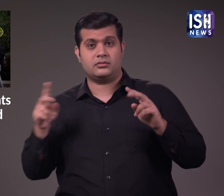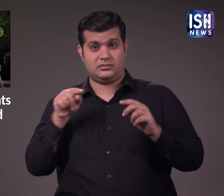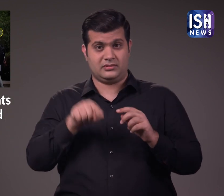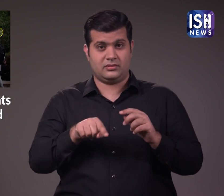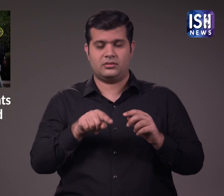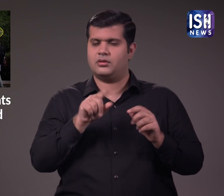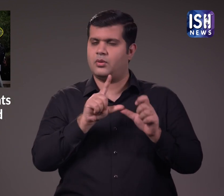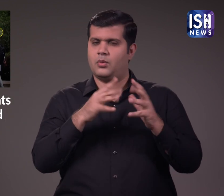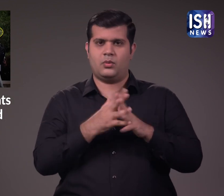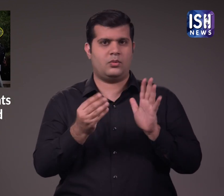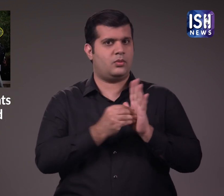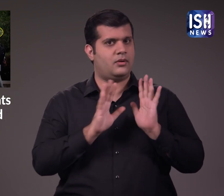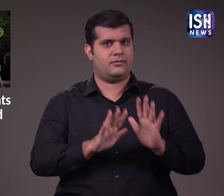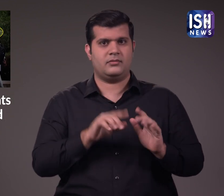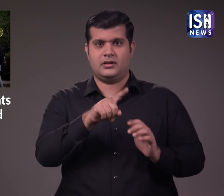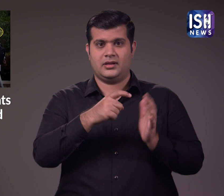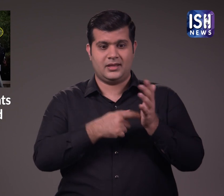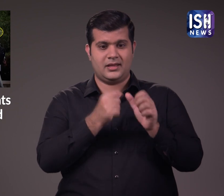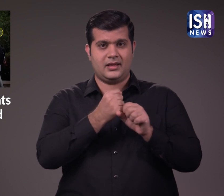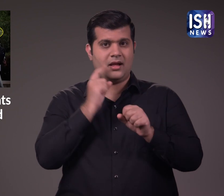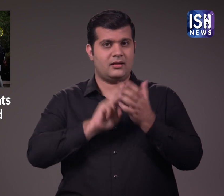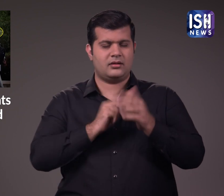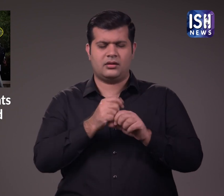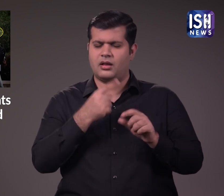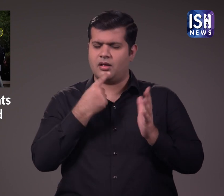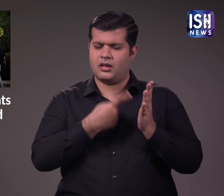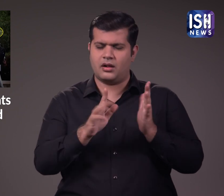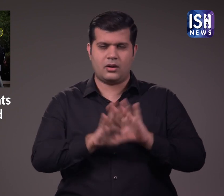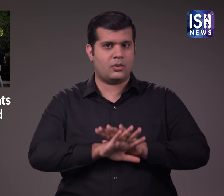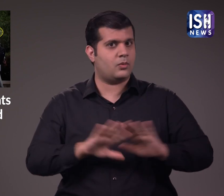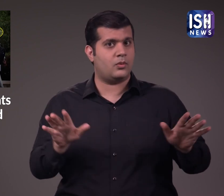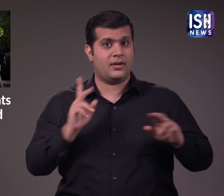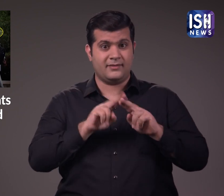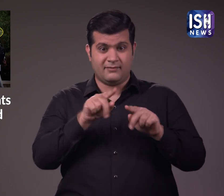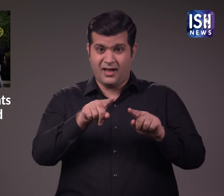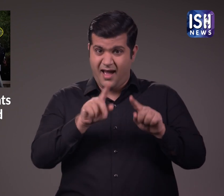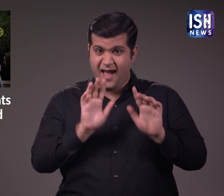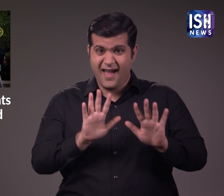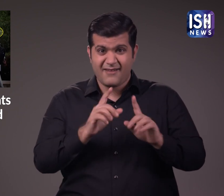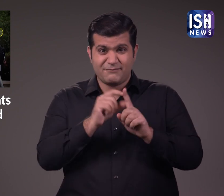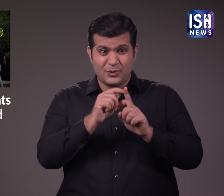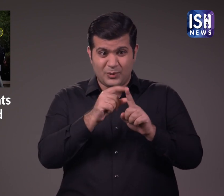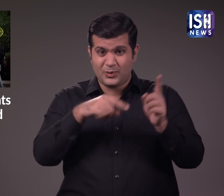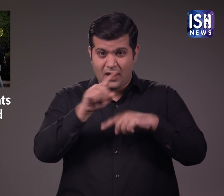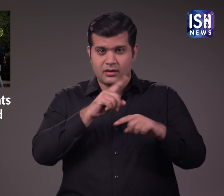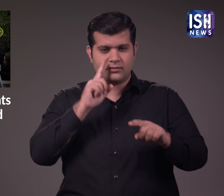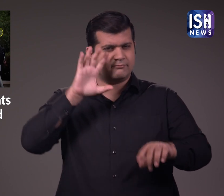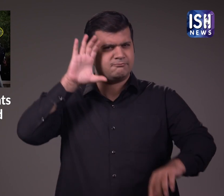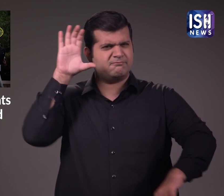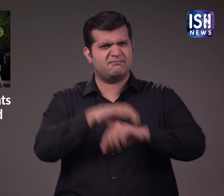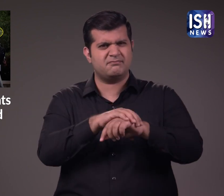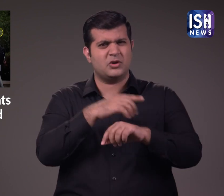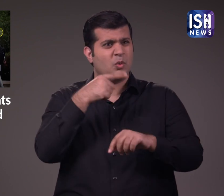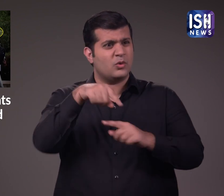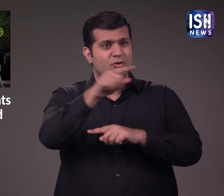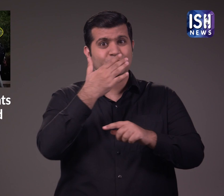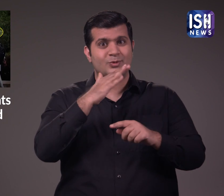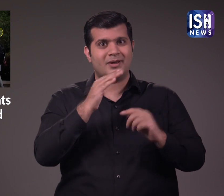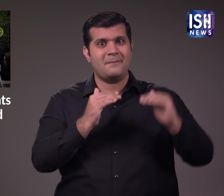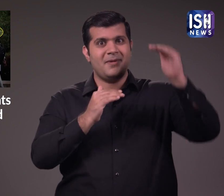इसलिए रागिंग पर रोग लगा दी गई है अगर कोई पकड़ा जाता है तो जिम्मेदार लोगों को दंडित किया